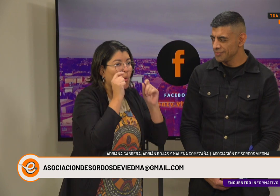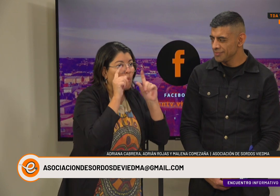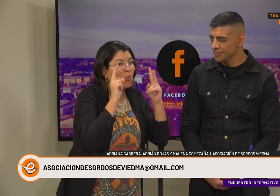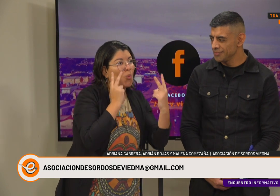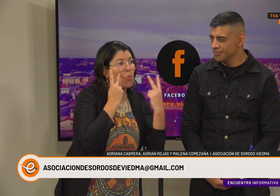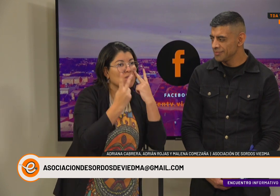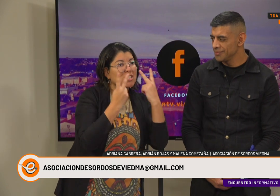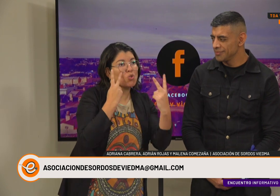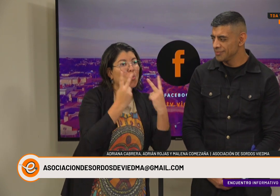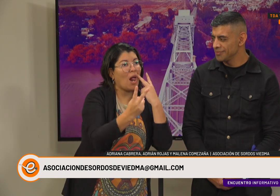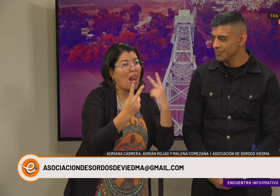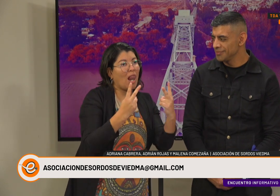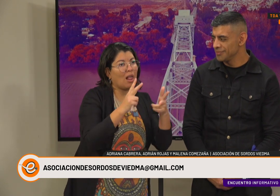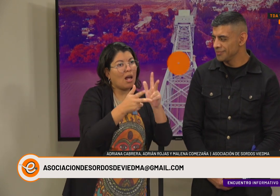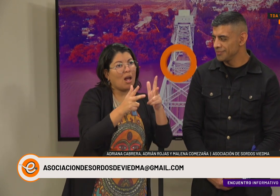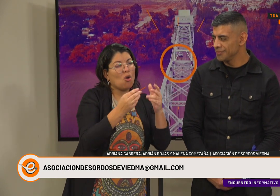que todos puedan ver.